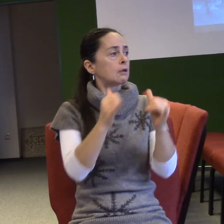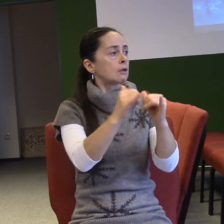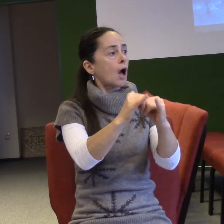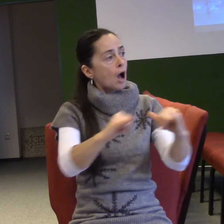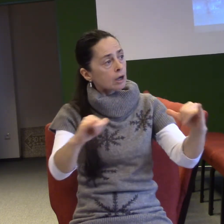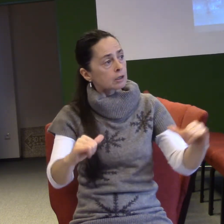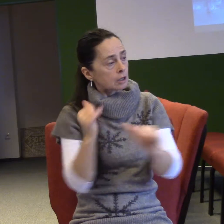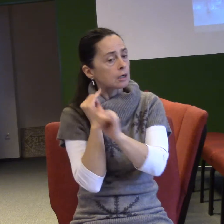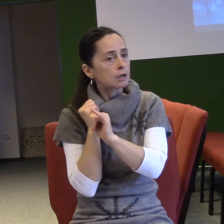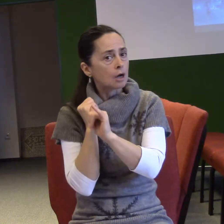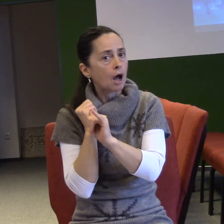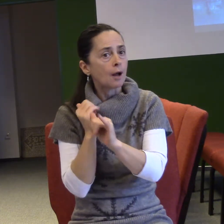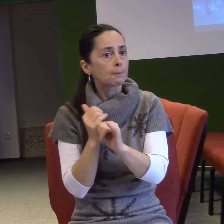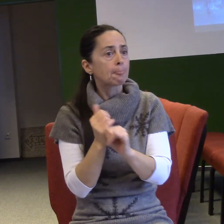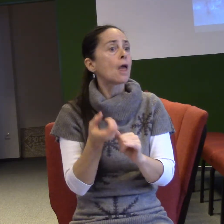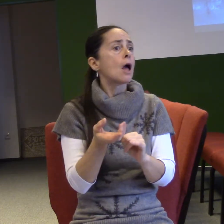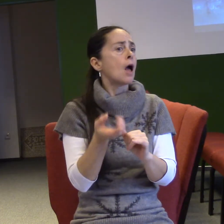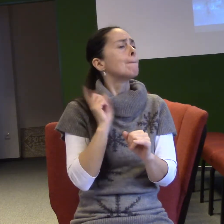kněze, kteří chodili do svatyně svatých.